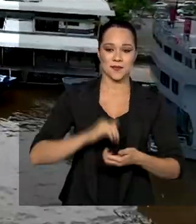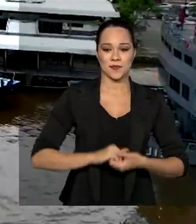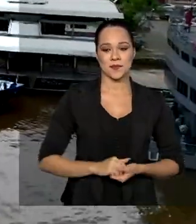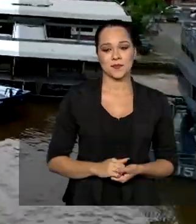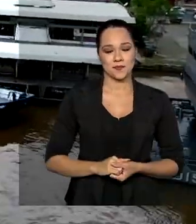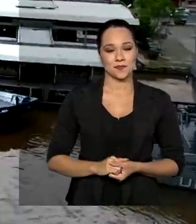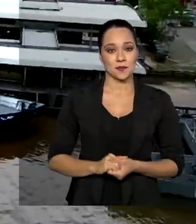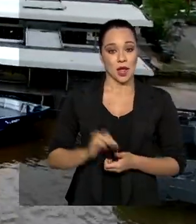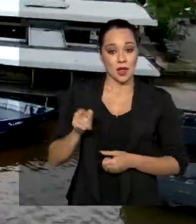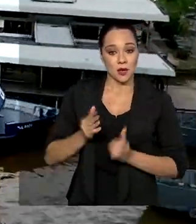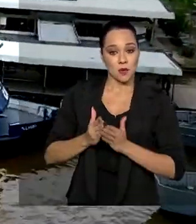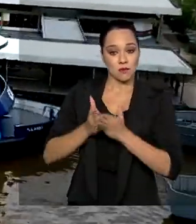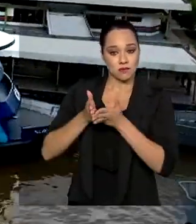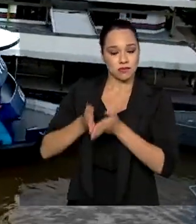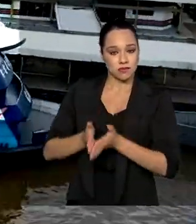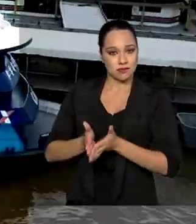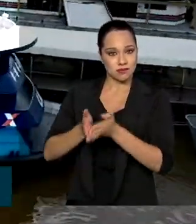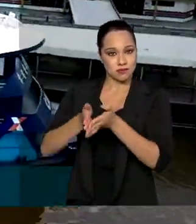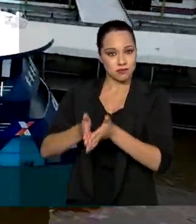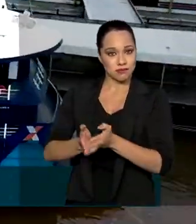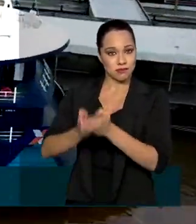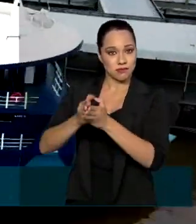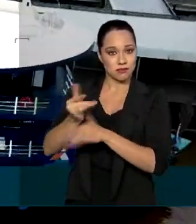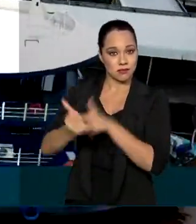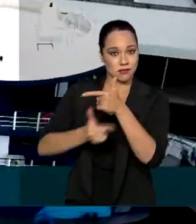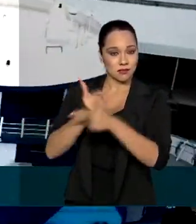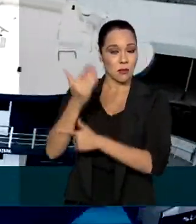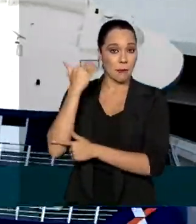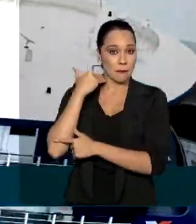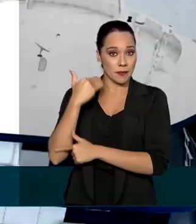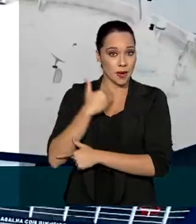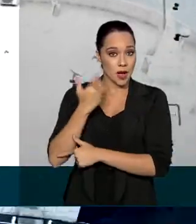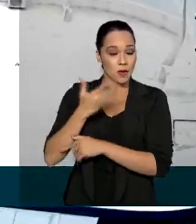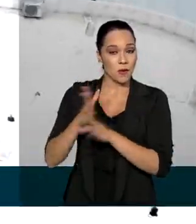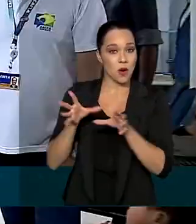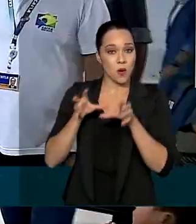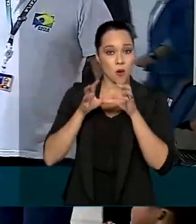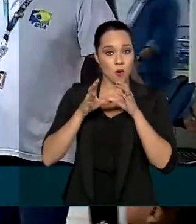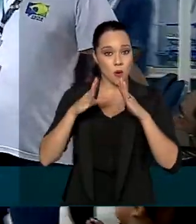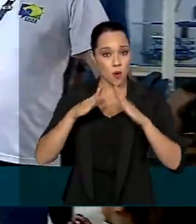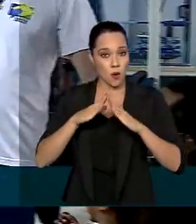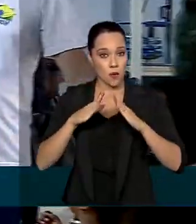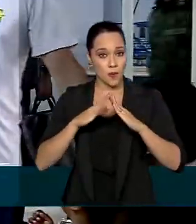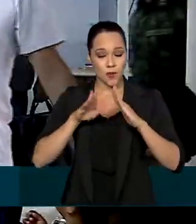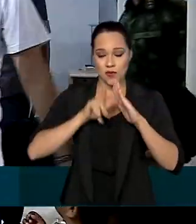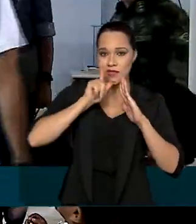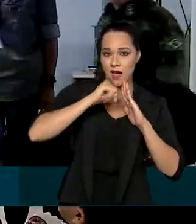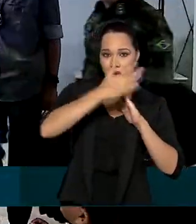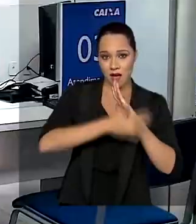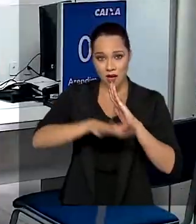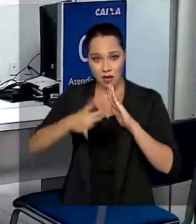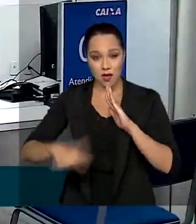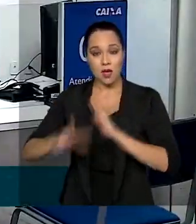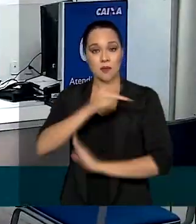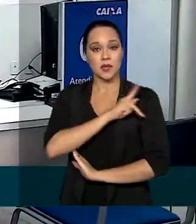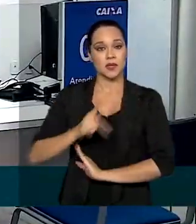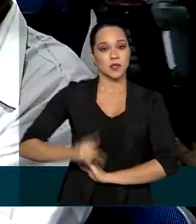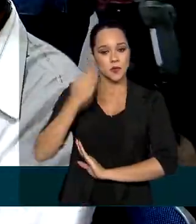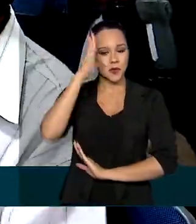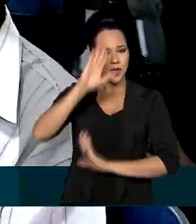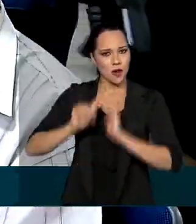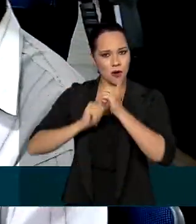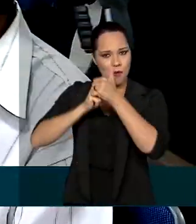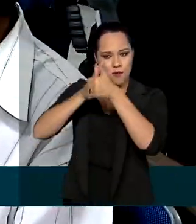Na embarcação que leva serviços bancários a comunidades ribeirinhas, o presidente Jair Bolsonaro acompanhou o